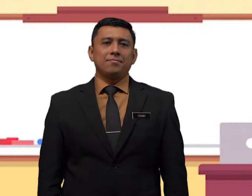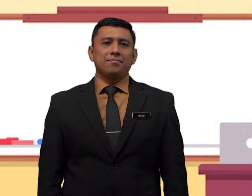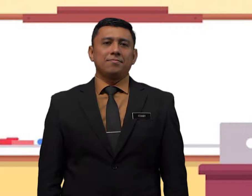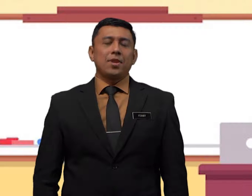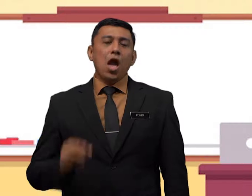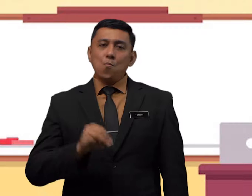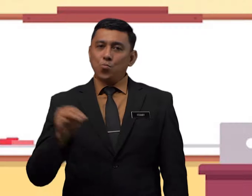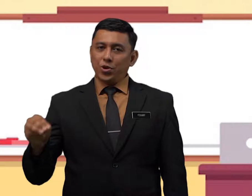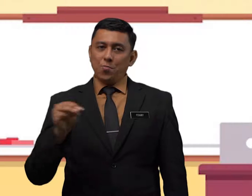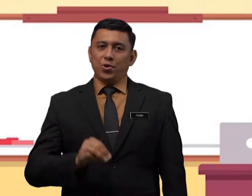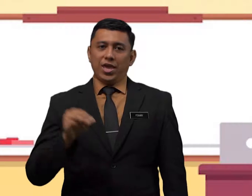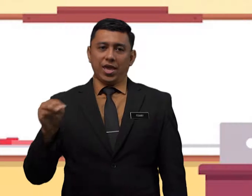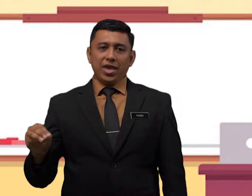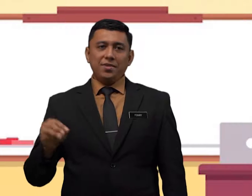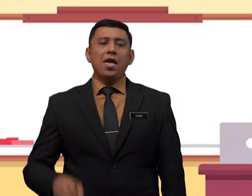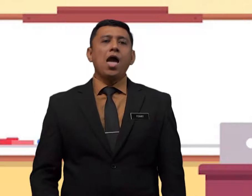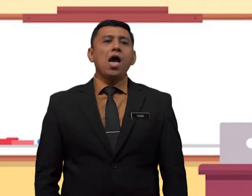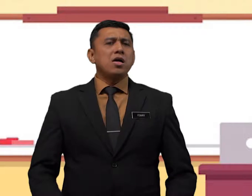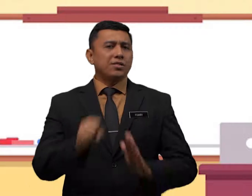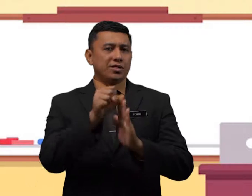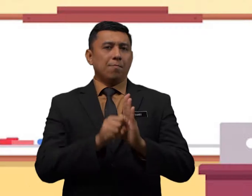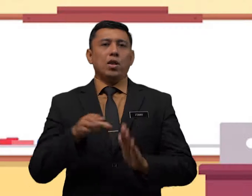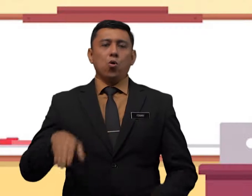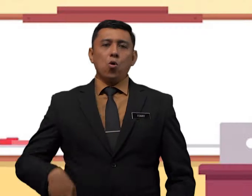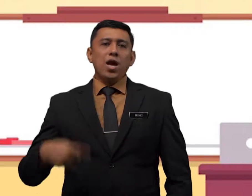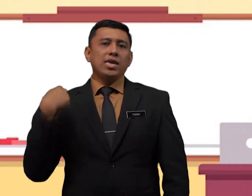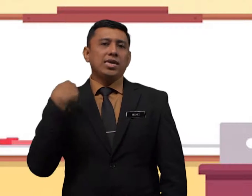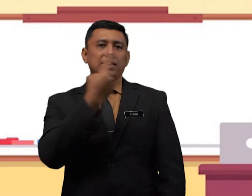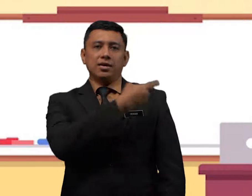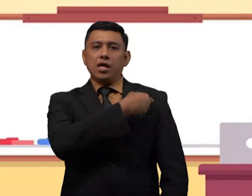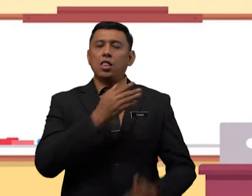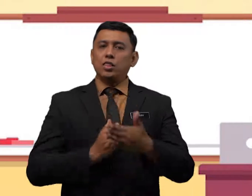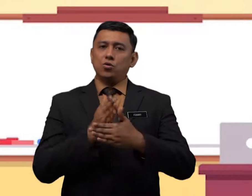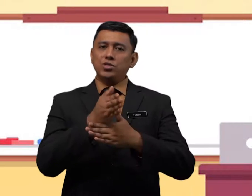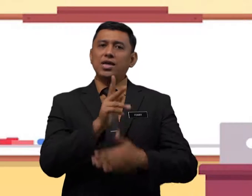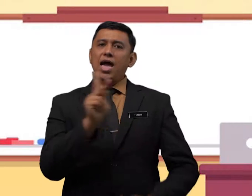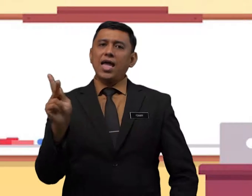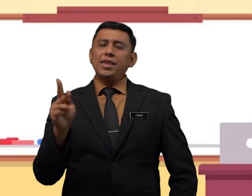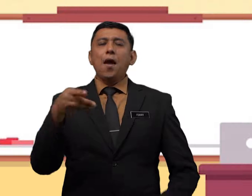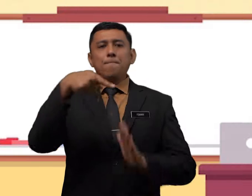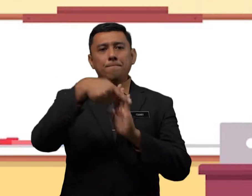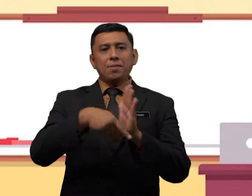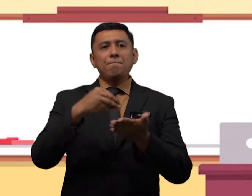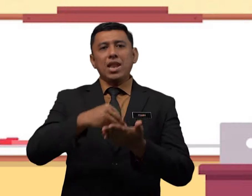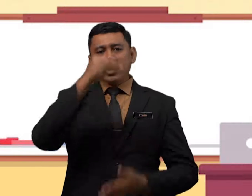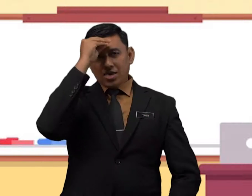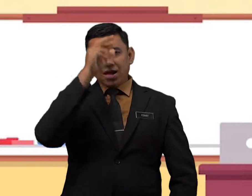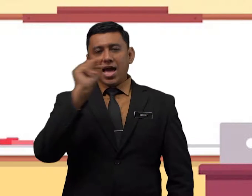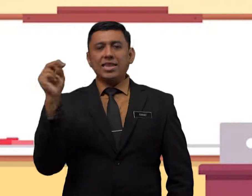Murid-murid, sebelum kita teruskan pembelajaran